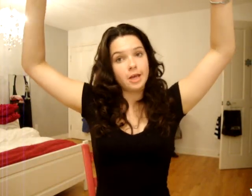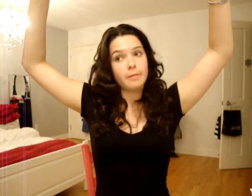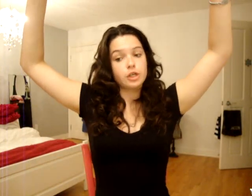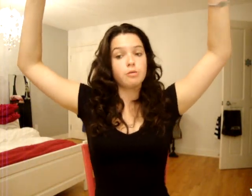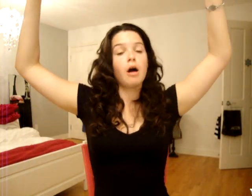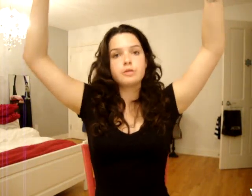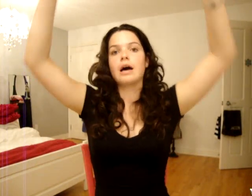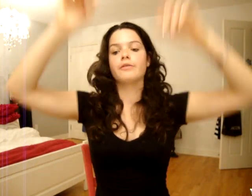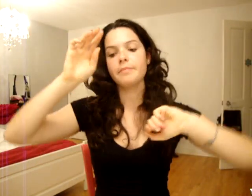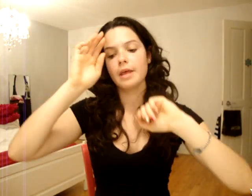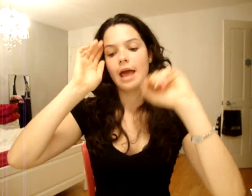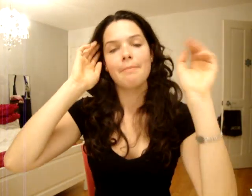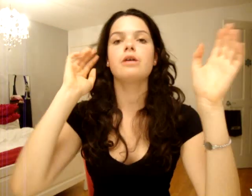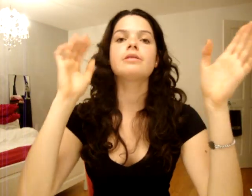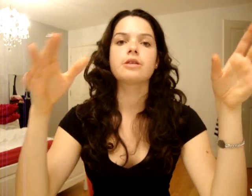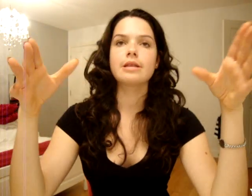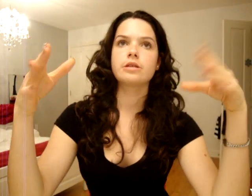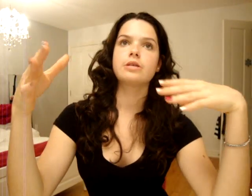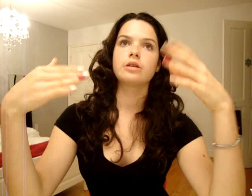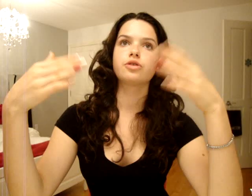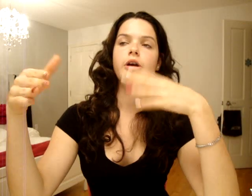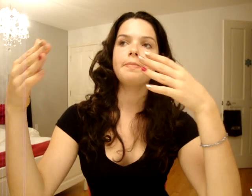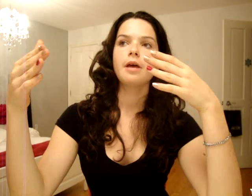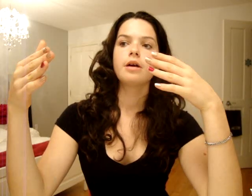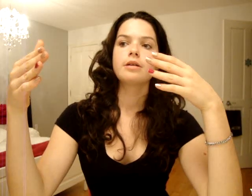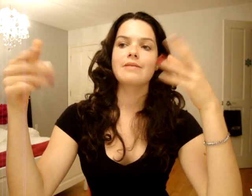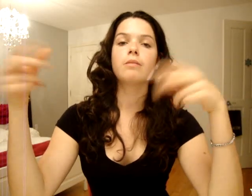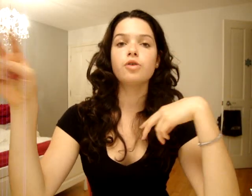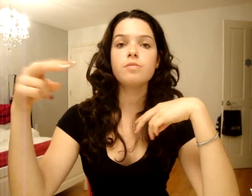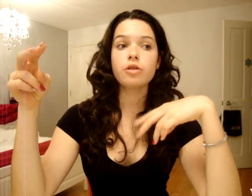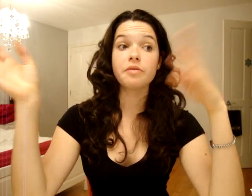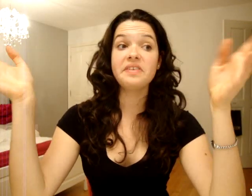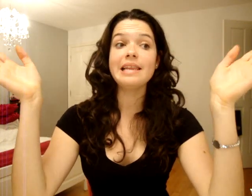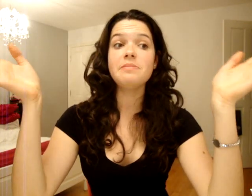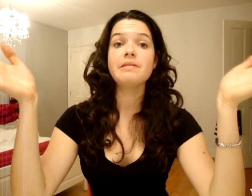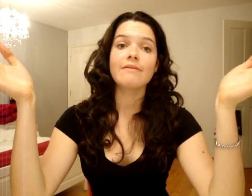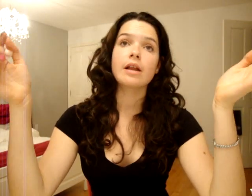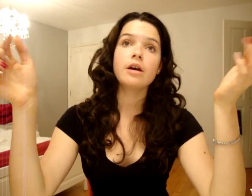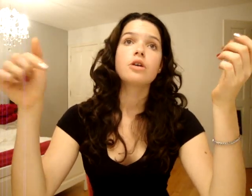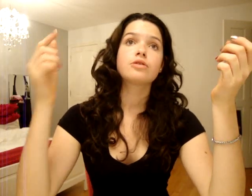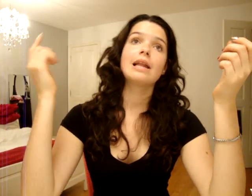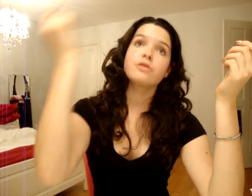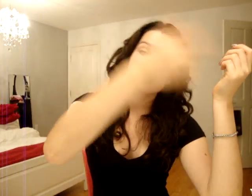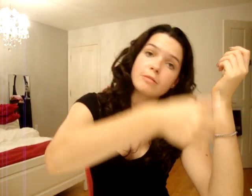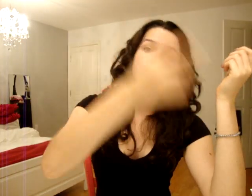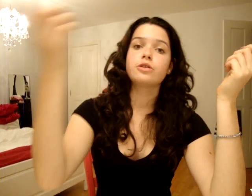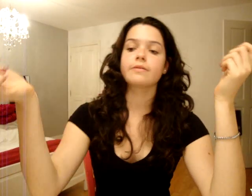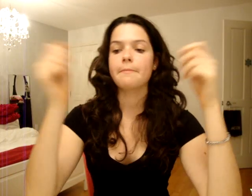t'es comme, OK, je suis mort. Puis tu t'en vas. Mais là, dans ce jeu-là, t'avais comme deux minutes de vie illimitée. Fait que là, tu te lèves, te tournes dans votre tour. Puis là, tu reviens.